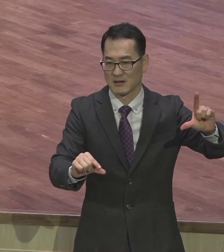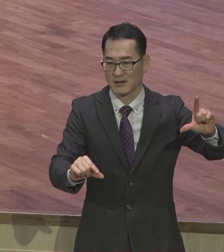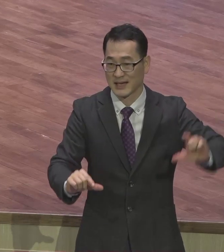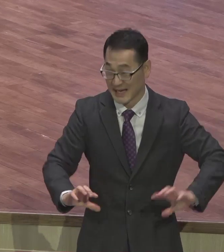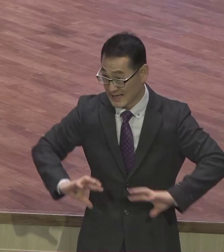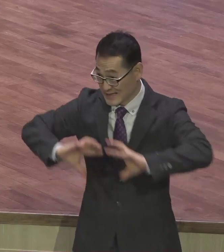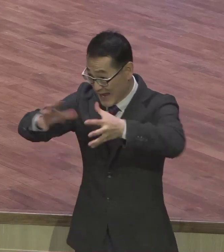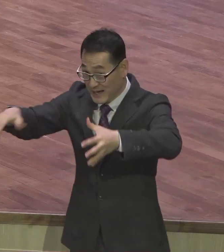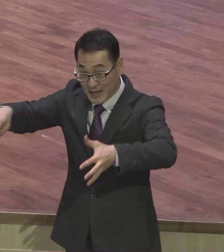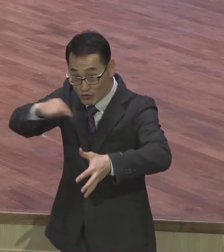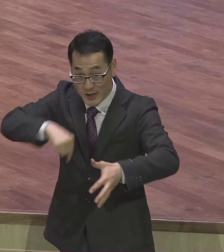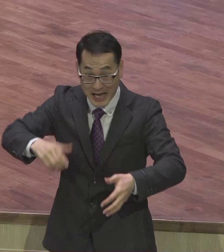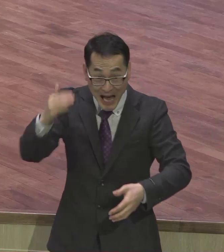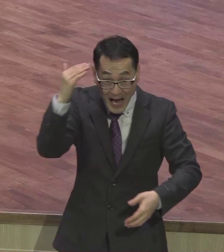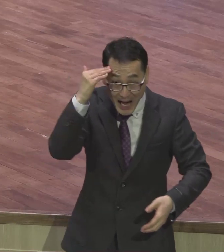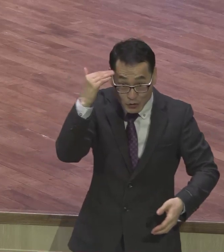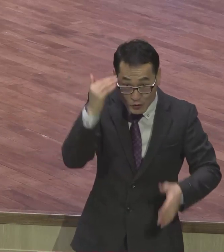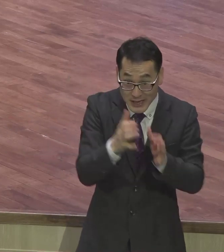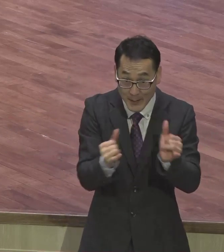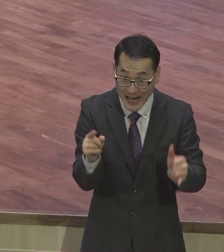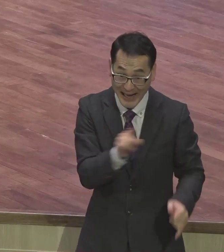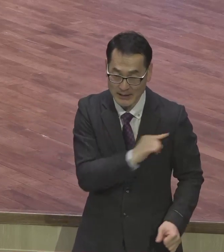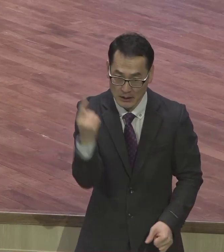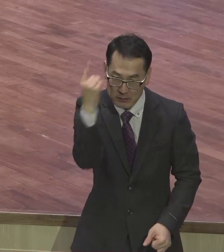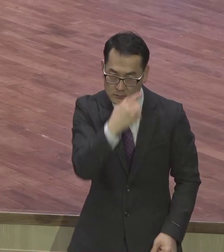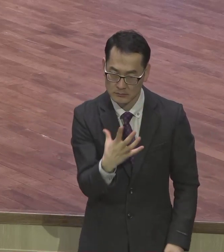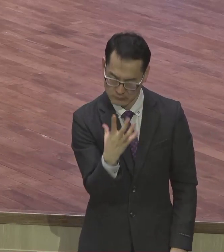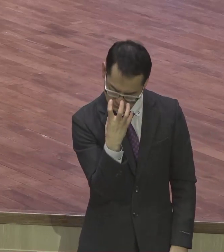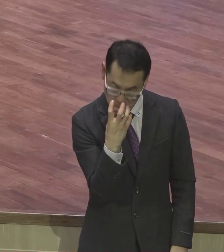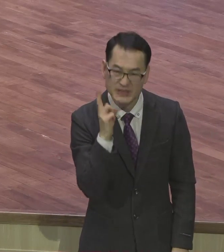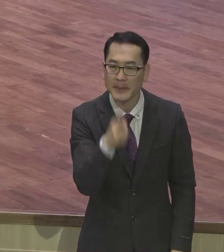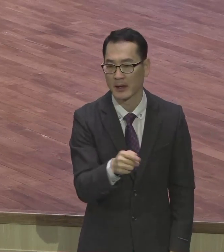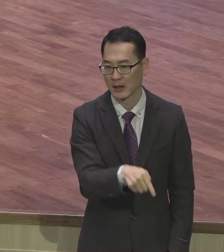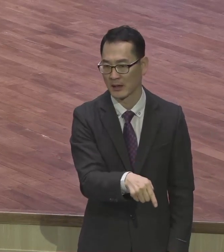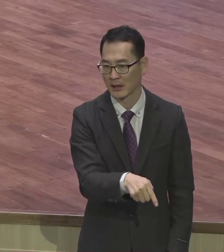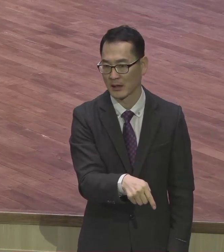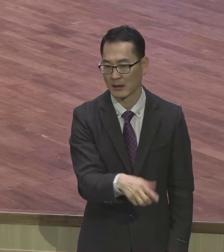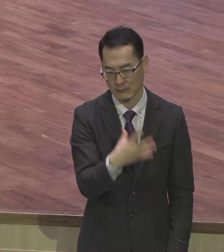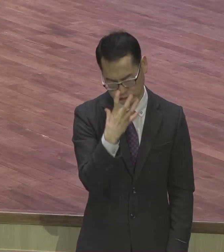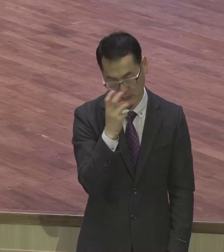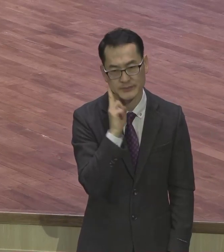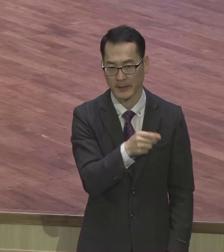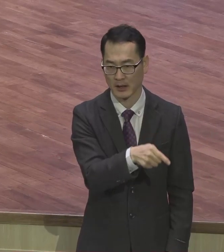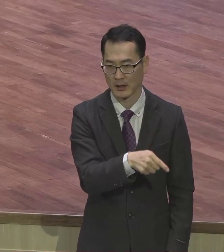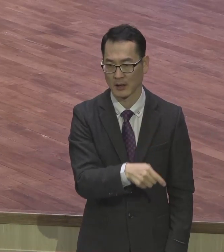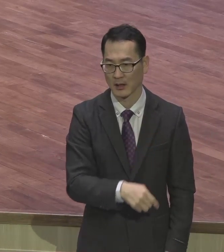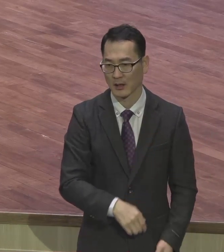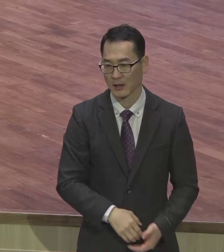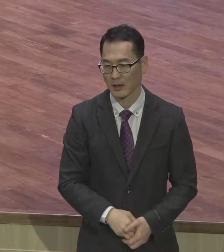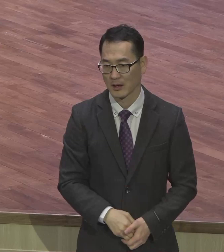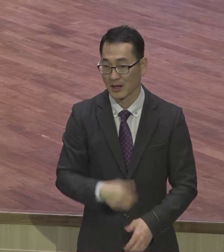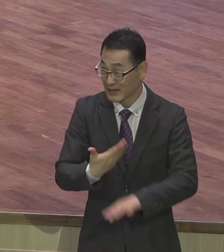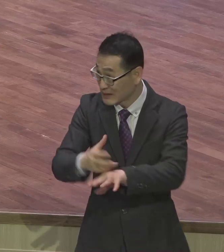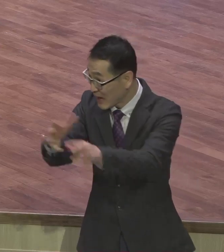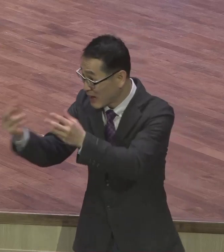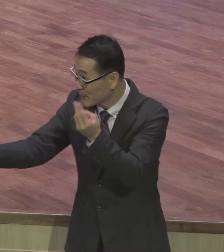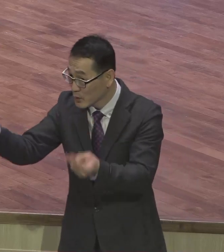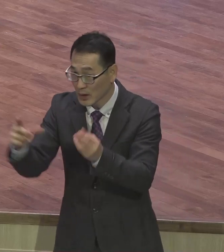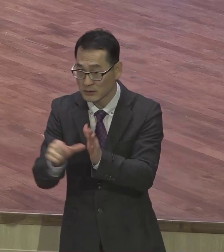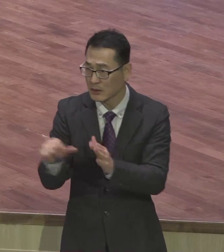말하면 아주 철학적 얼굴이에요 너무 심각해 어느 민족도 우리같이 심각한 얼굴이 없어요